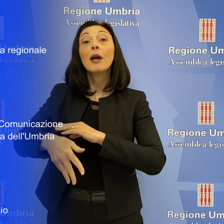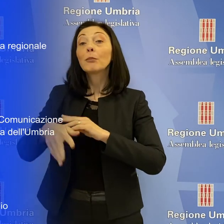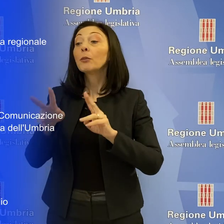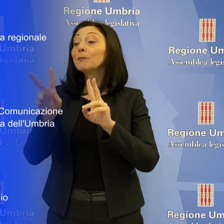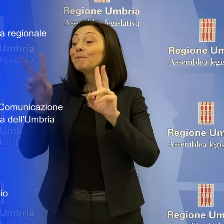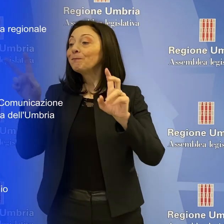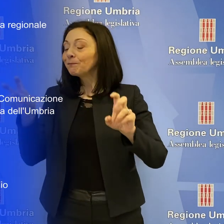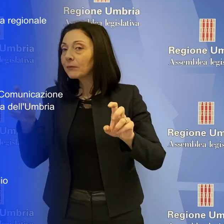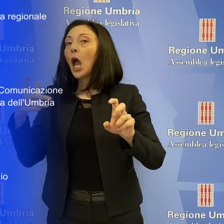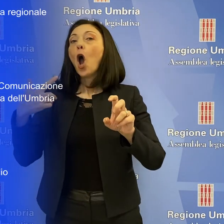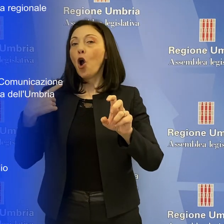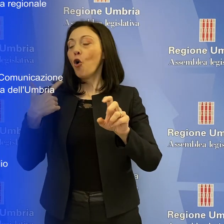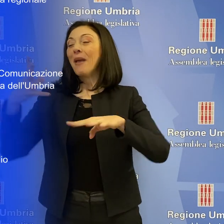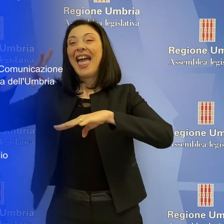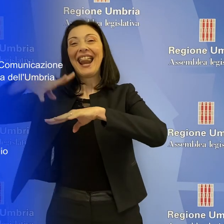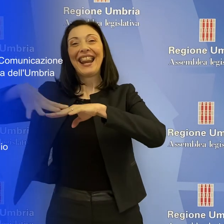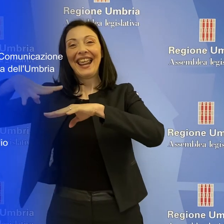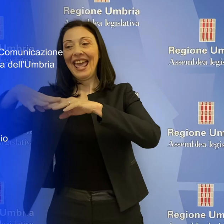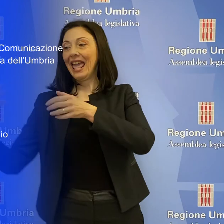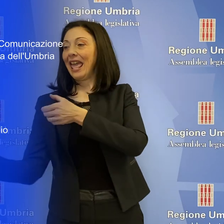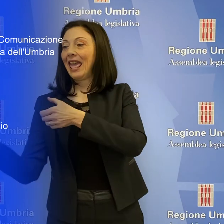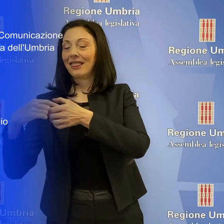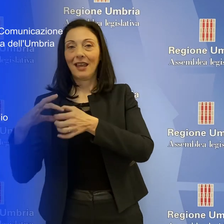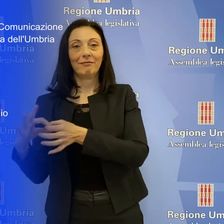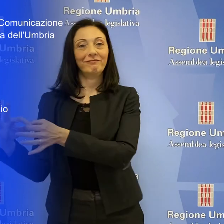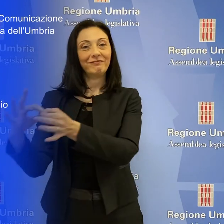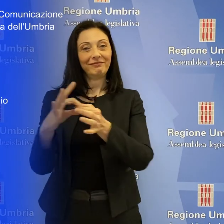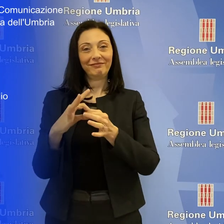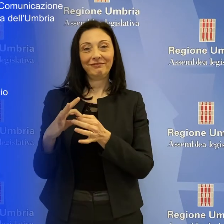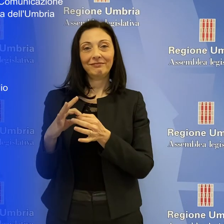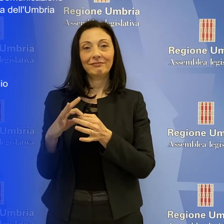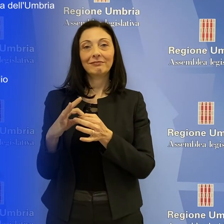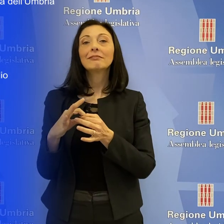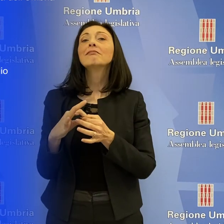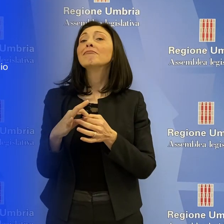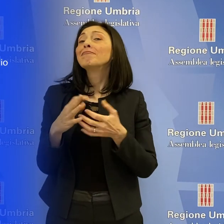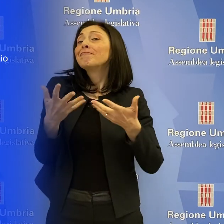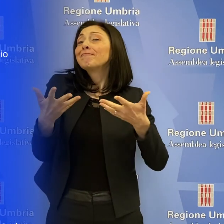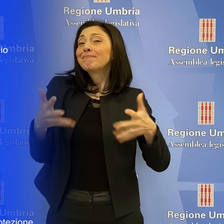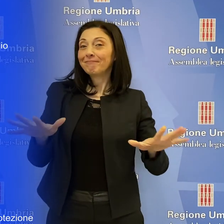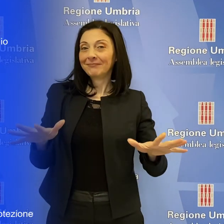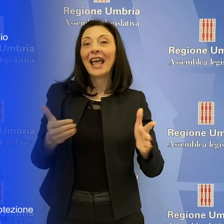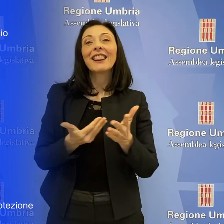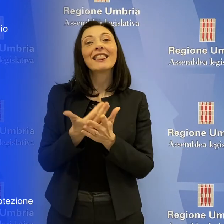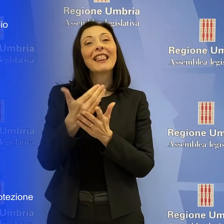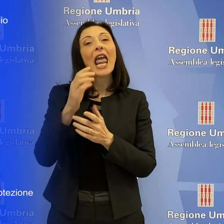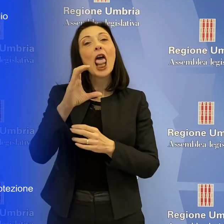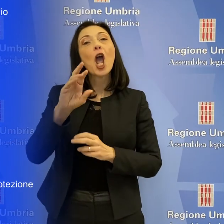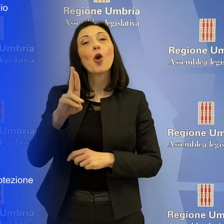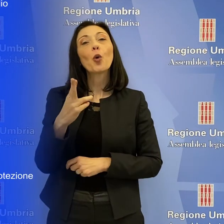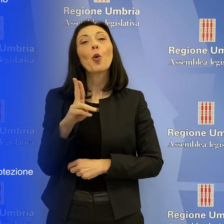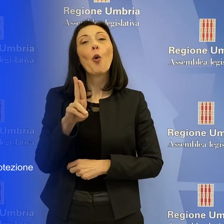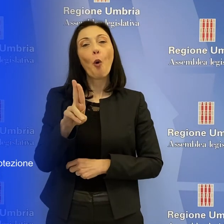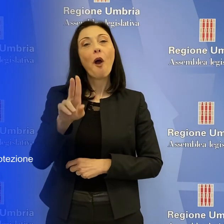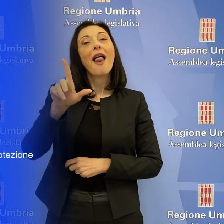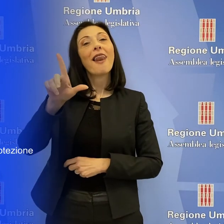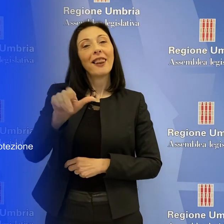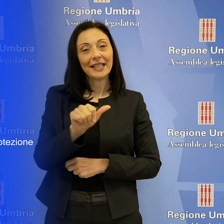di una logica sistemica di rete. Ed è tutto per questa edizione di Telecrullis, il notiziario nella